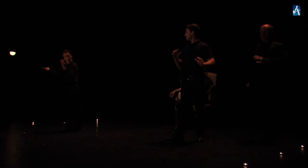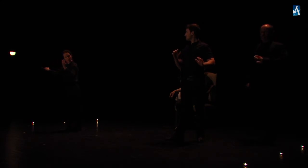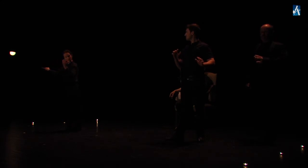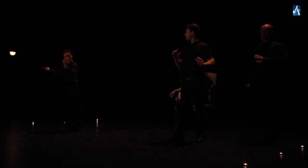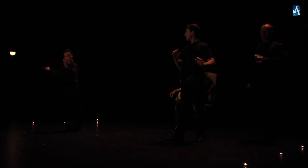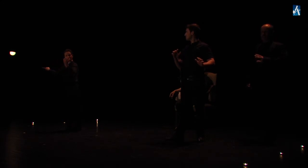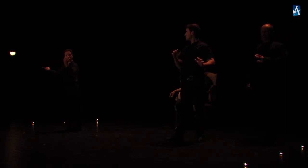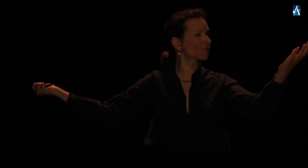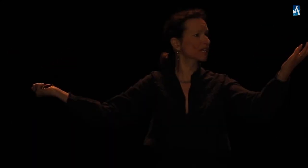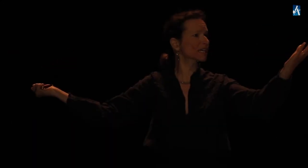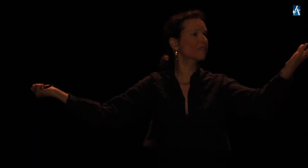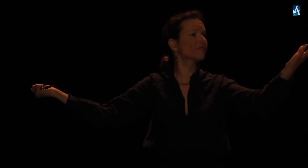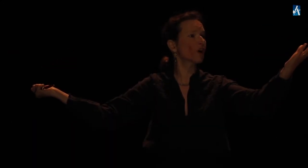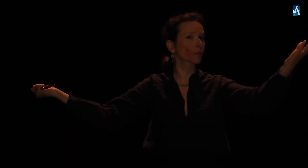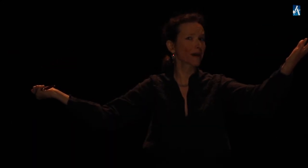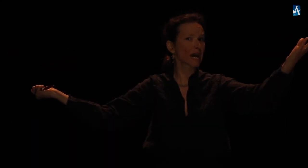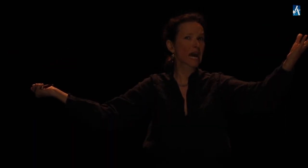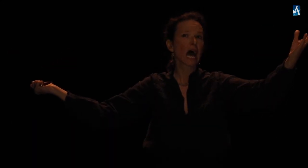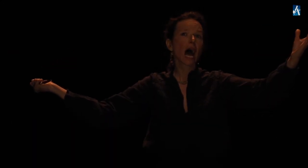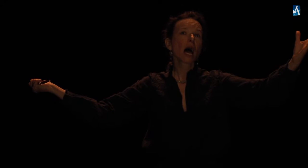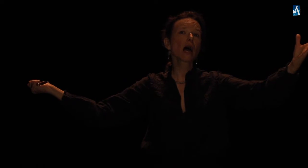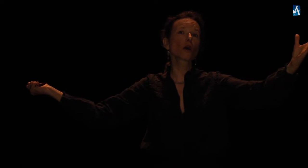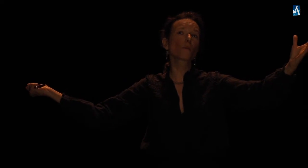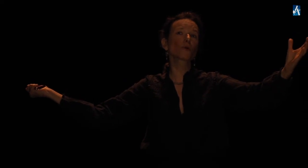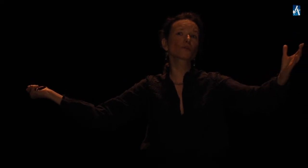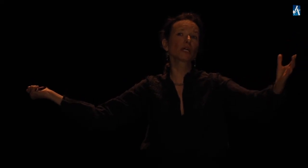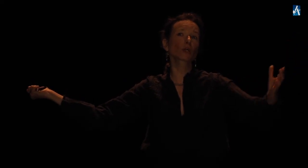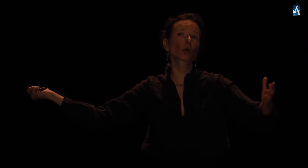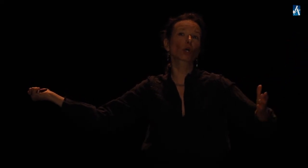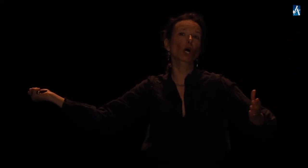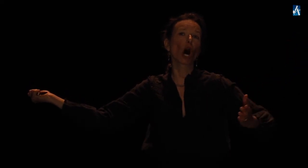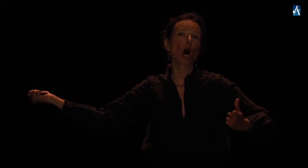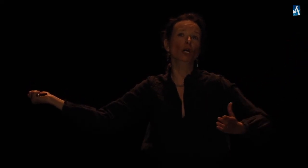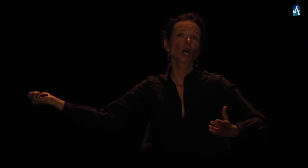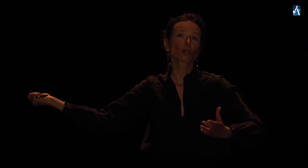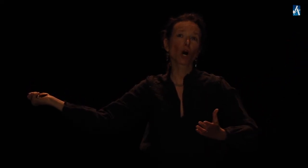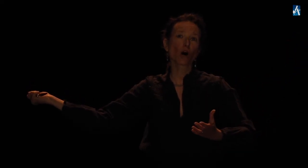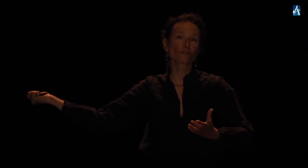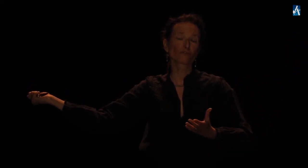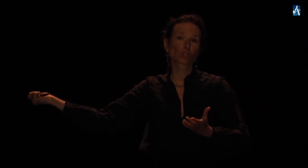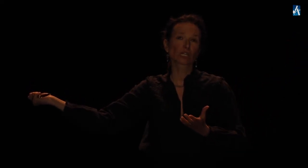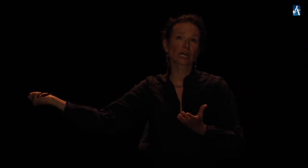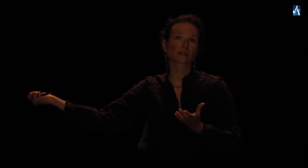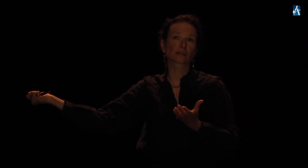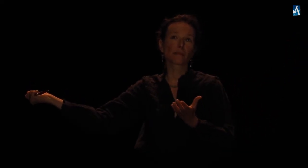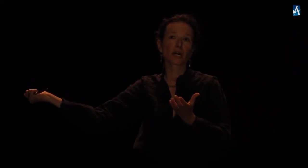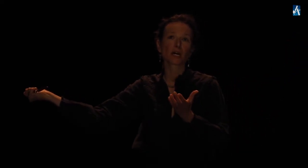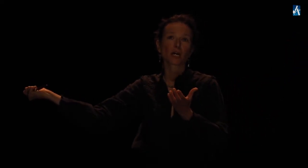plus pur Que vous ayez formé Et le plus digne cœur Dont vous fussiez aimé